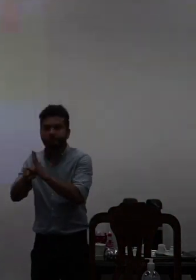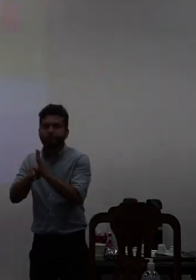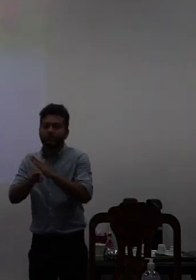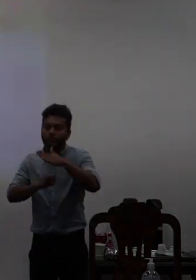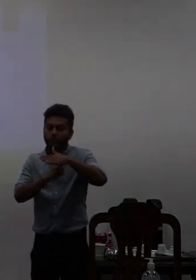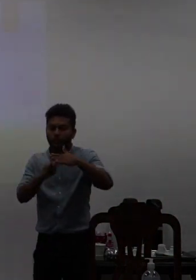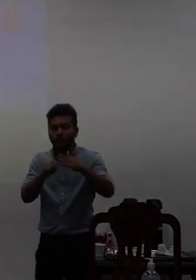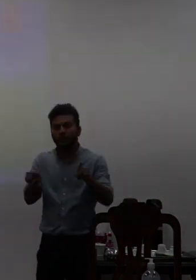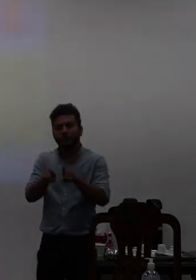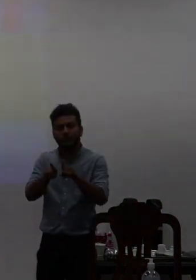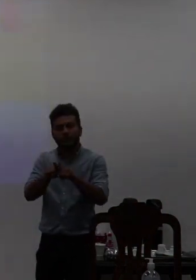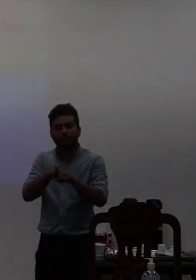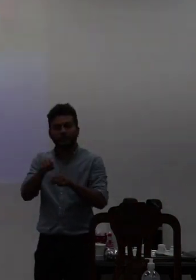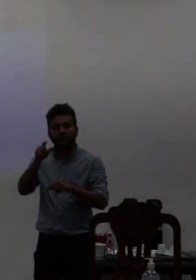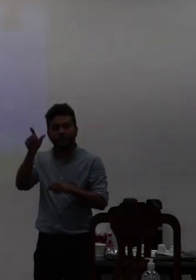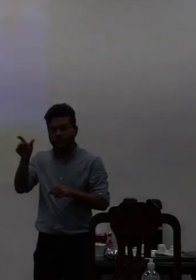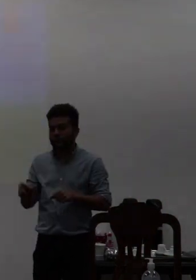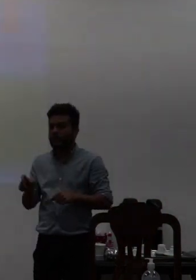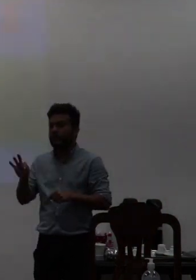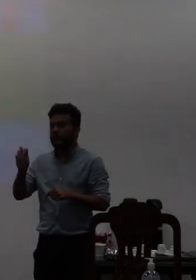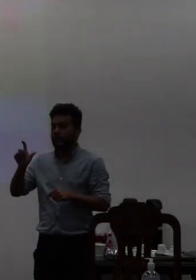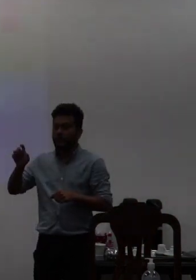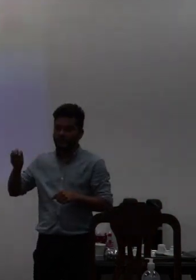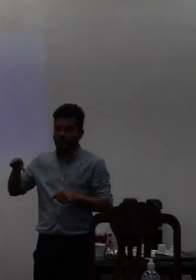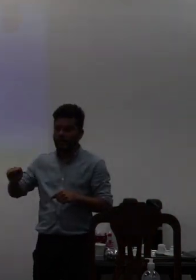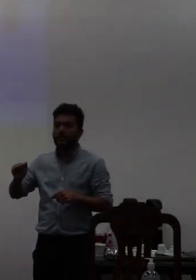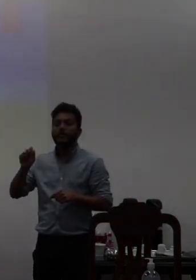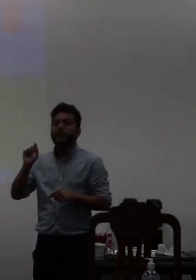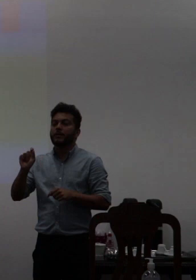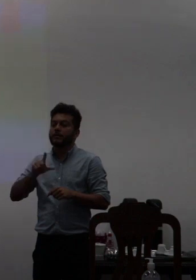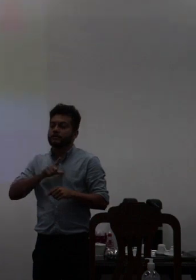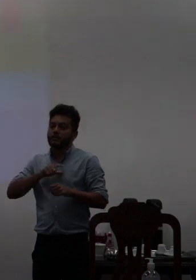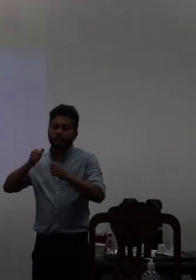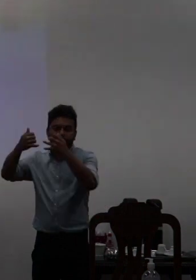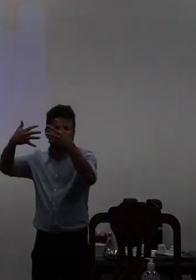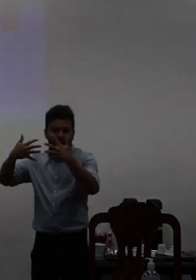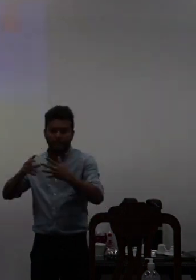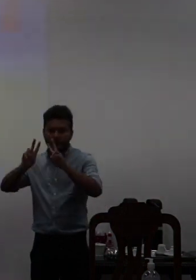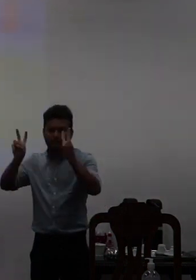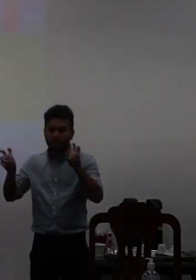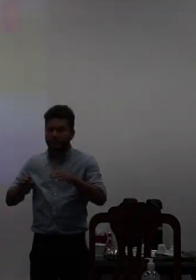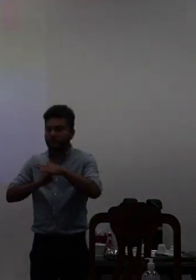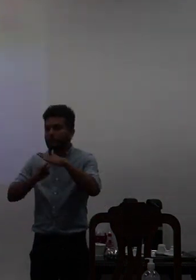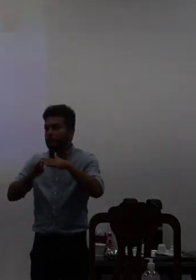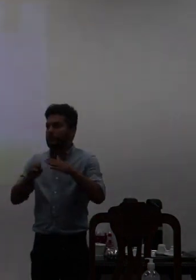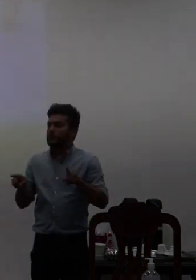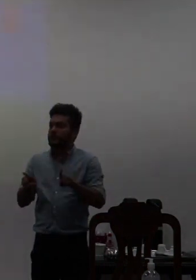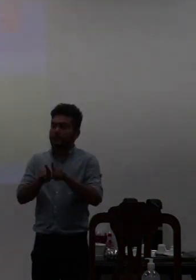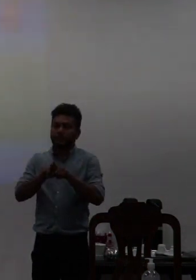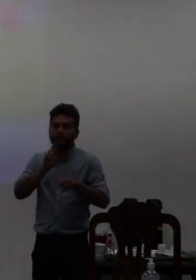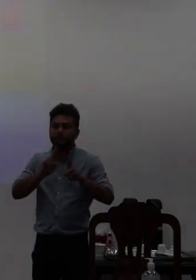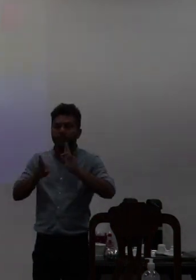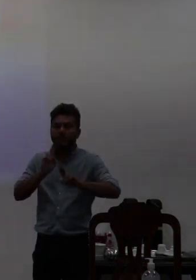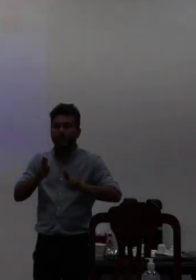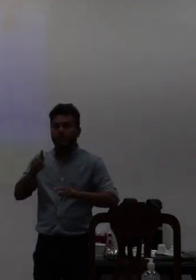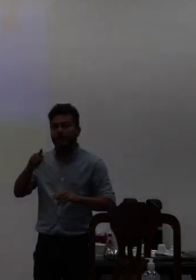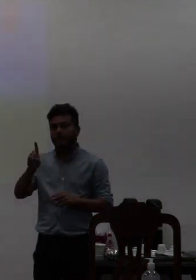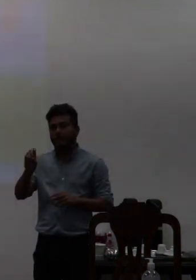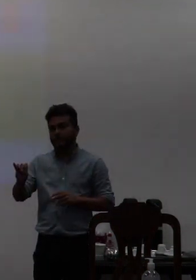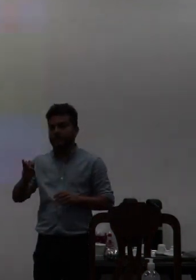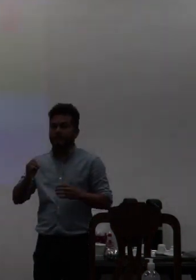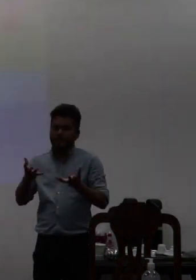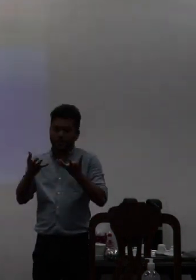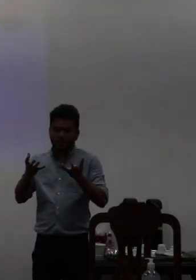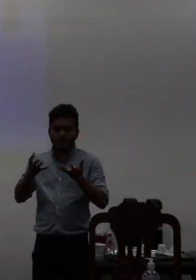superintendente nossa procuradora institucional e os resultados do PDI aí assim o